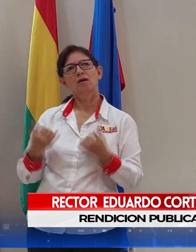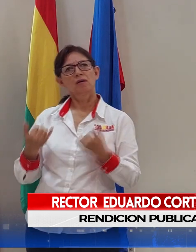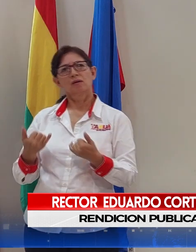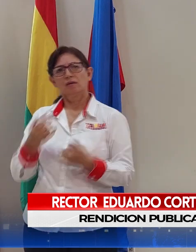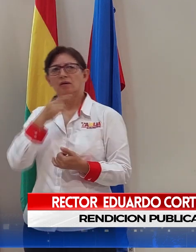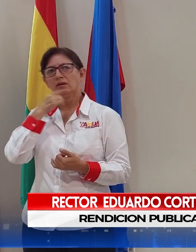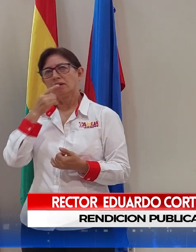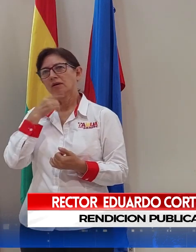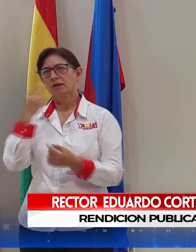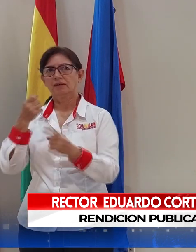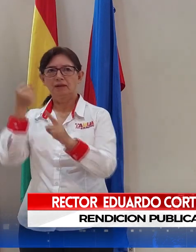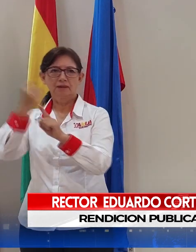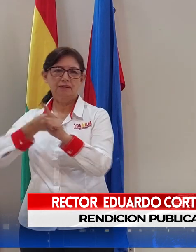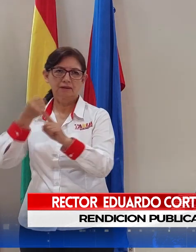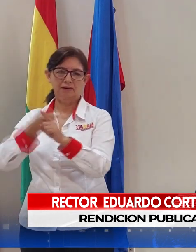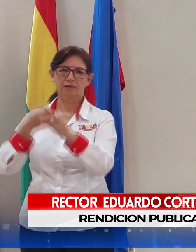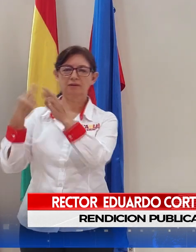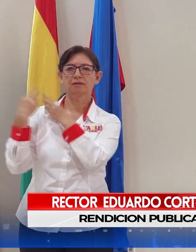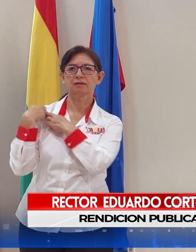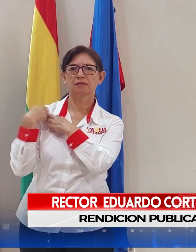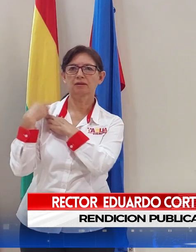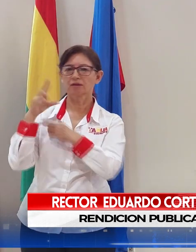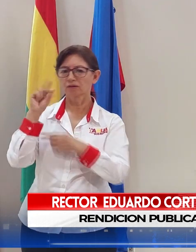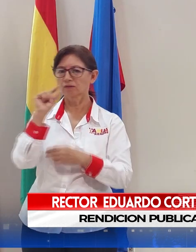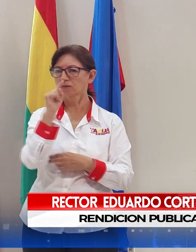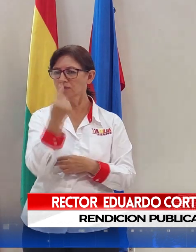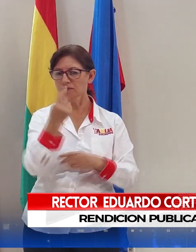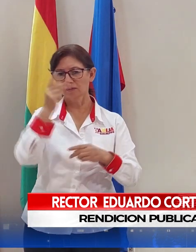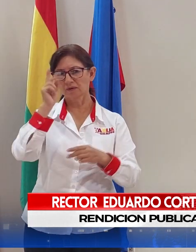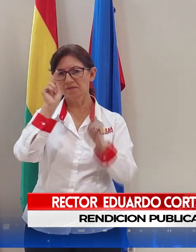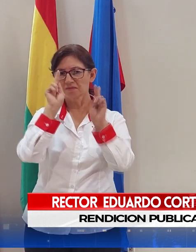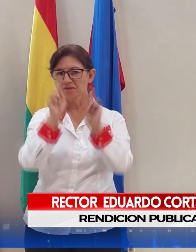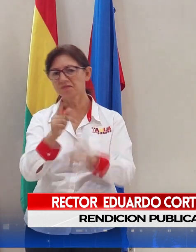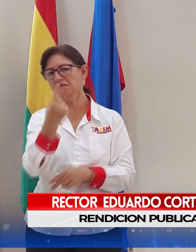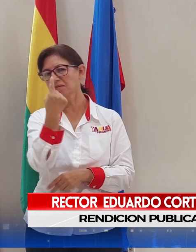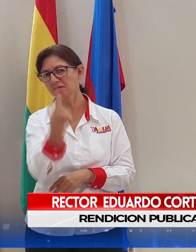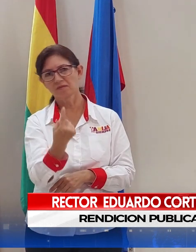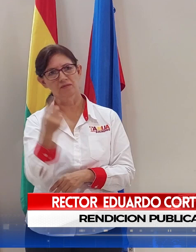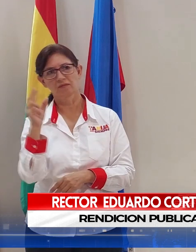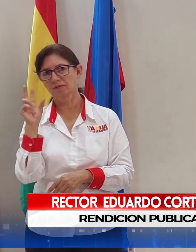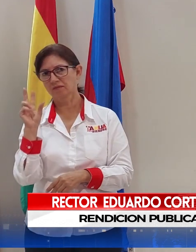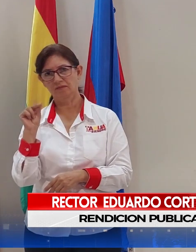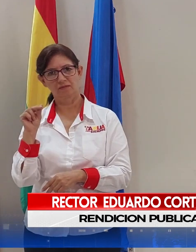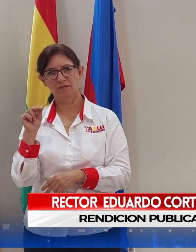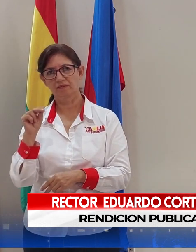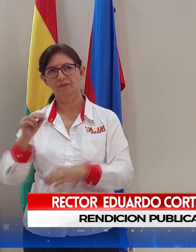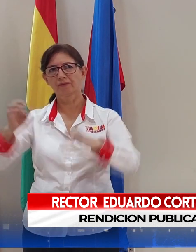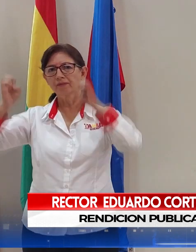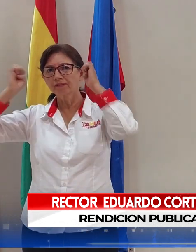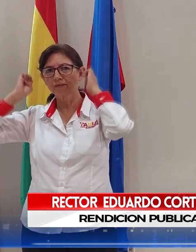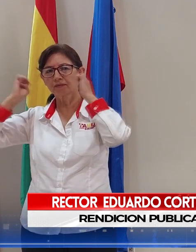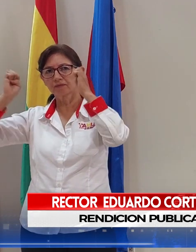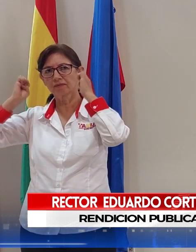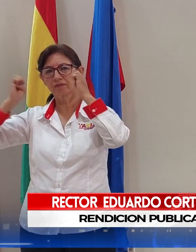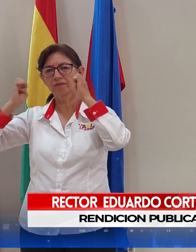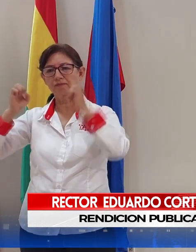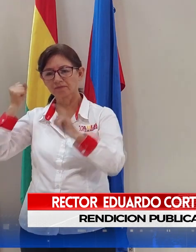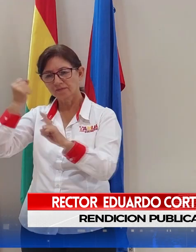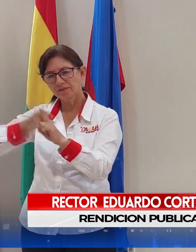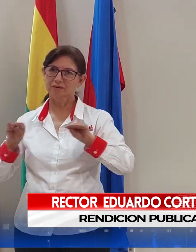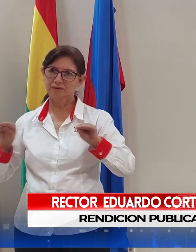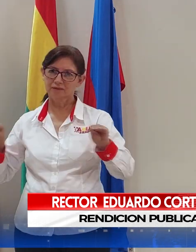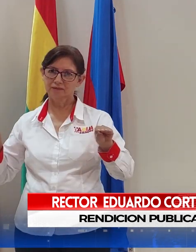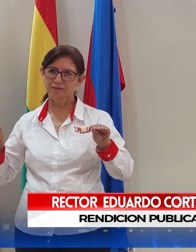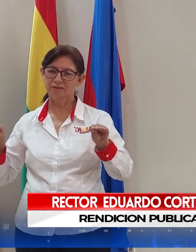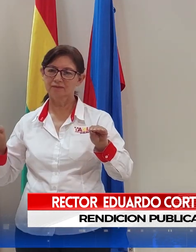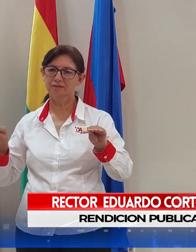la gestión no es de una sola persona. Al menos en educación, la gestión es de todos.